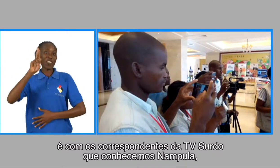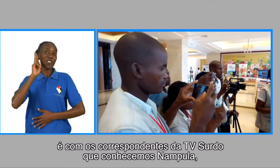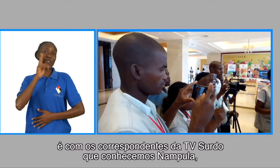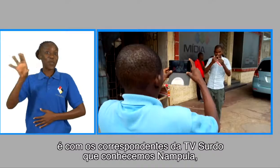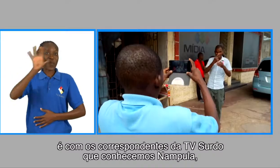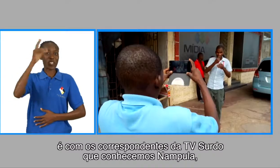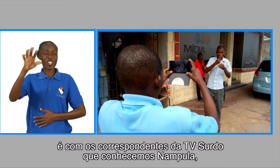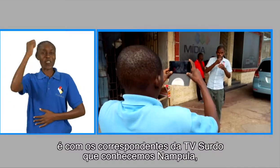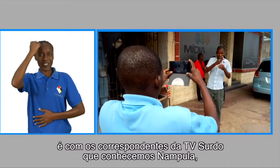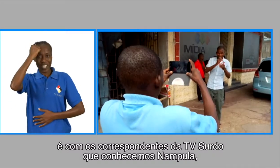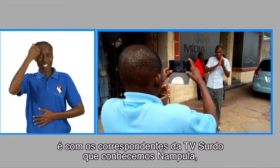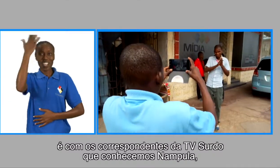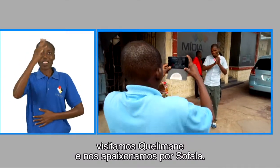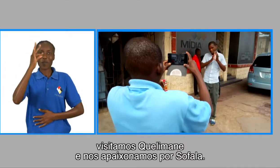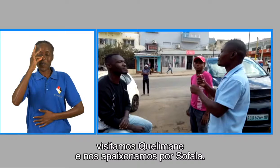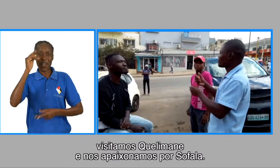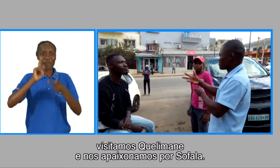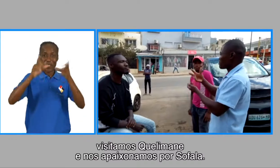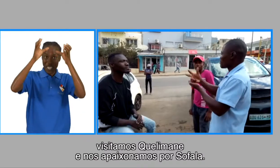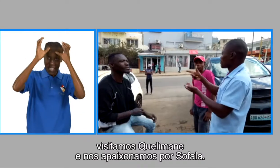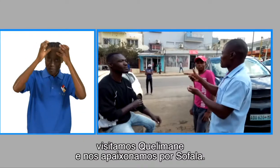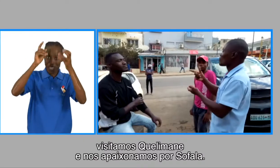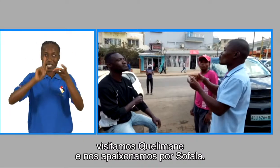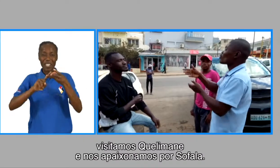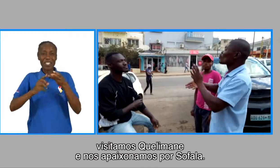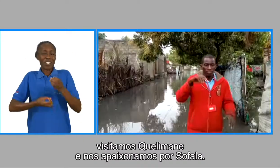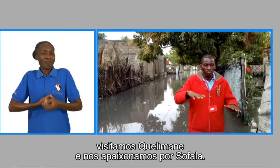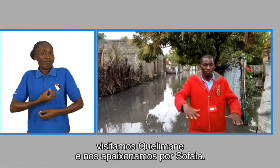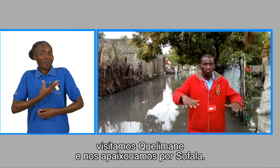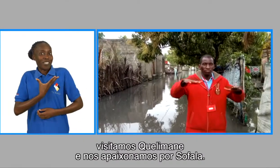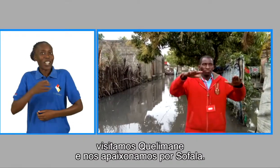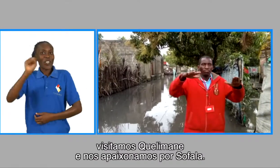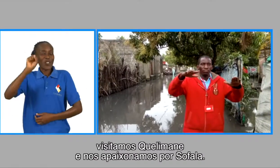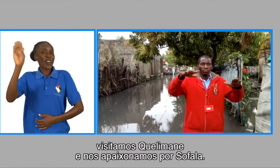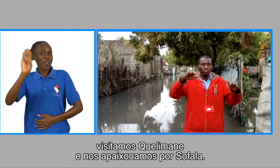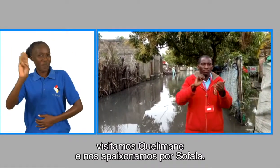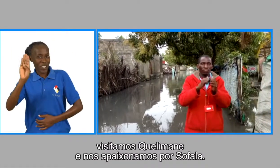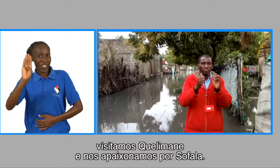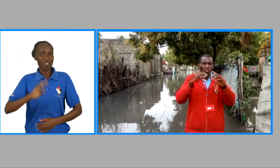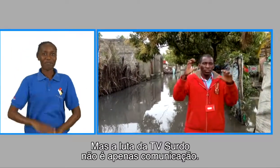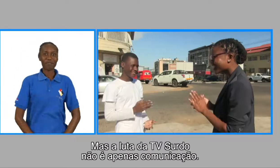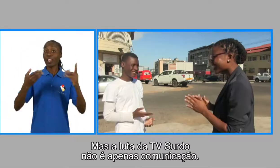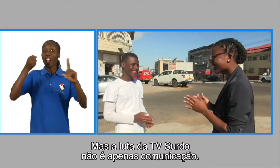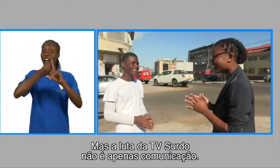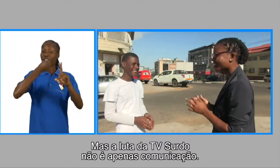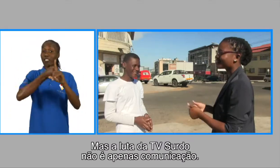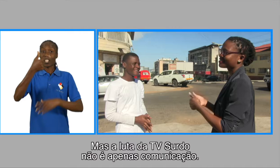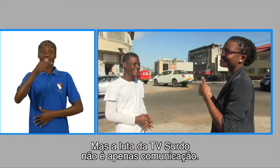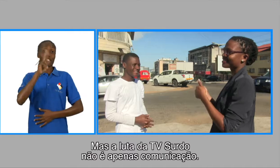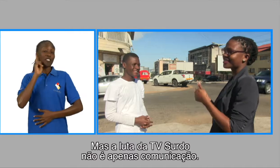Surdo, que conhecemos Nampula, visitamos Climane e nos apaixonamos por Sofala. Mas a luta da TV Surdo